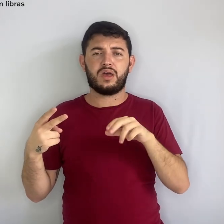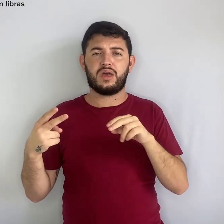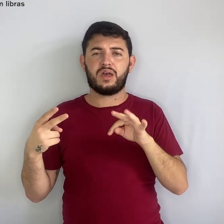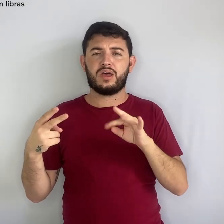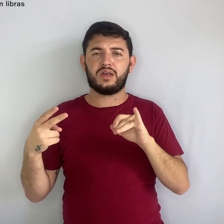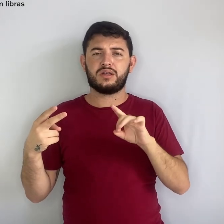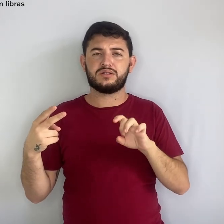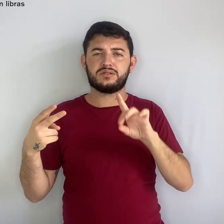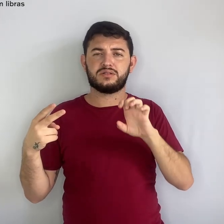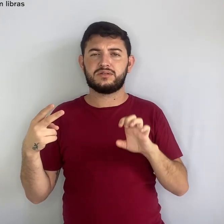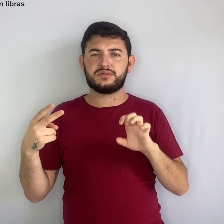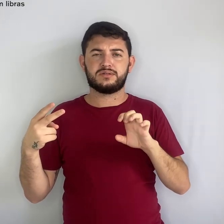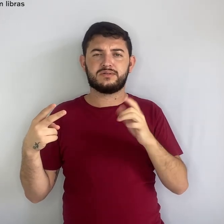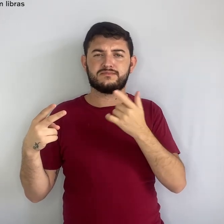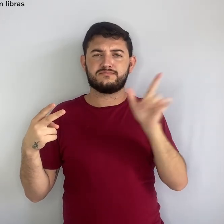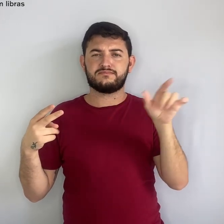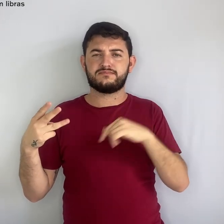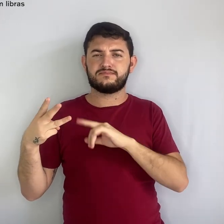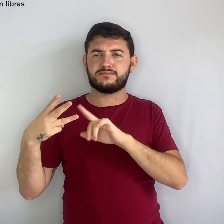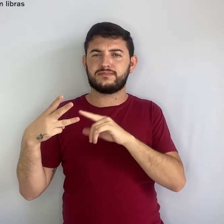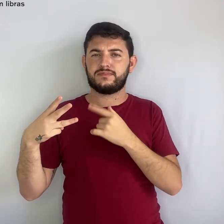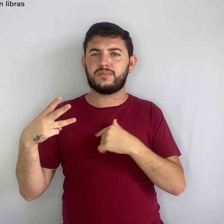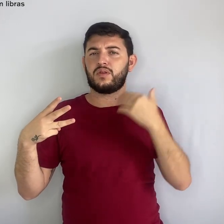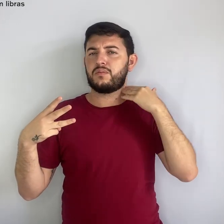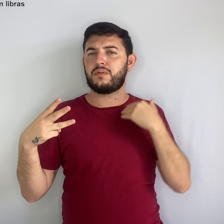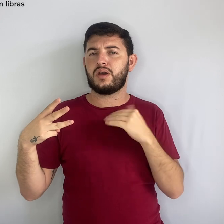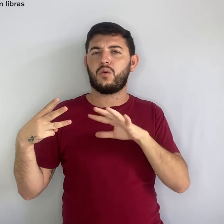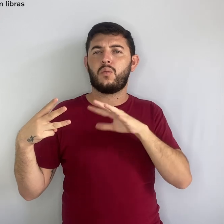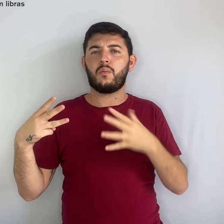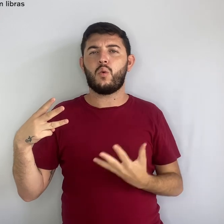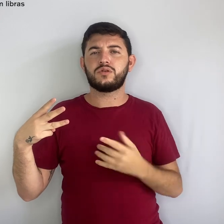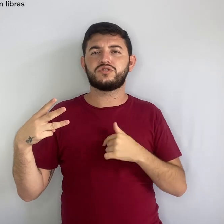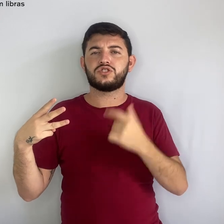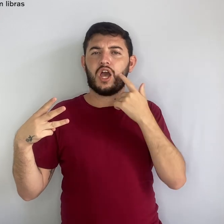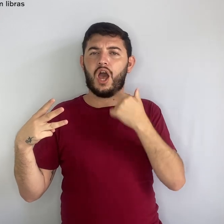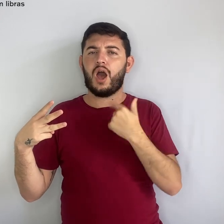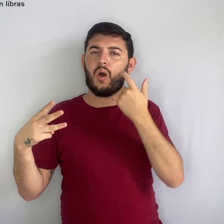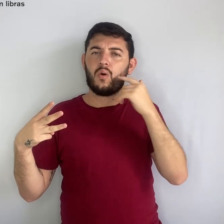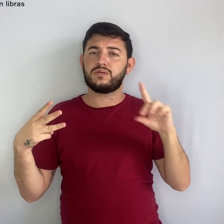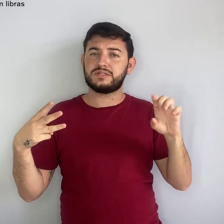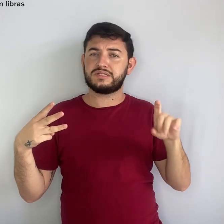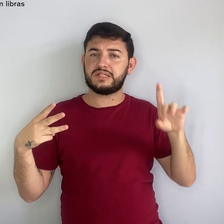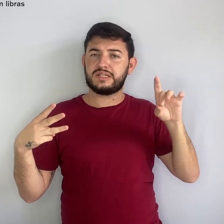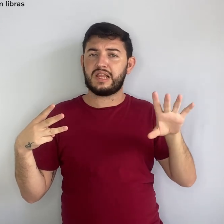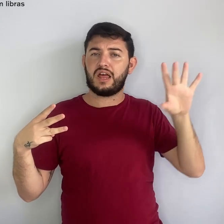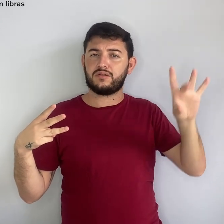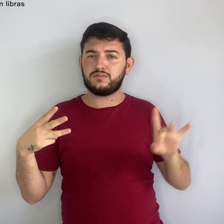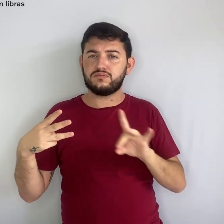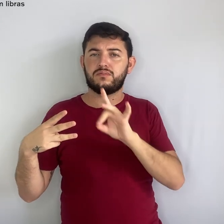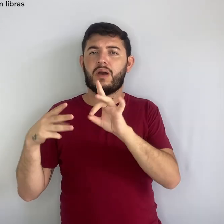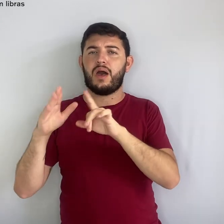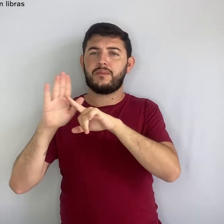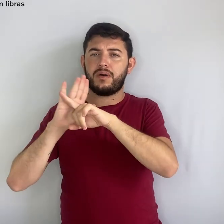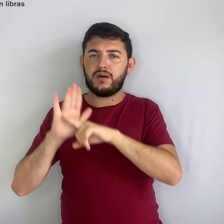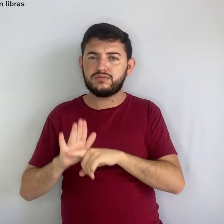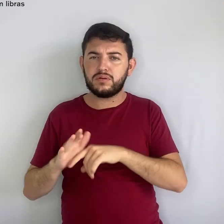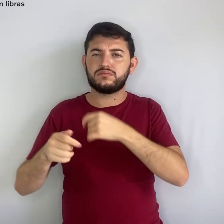pelo Banco Mundial e outras entidades internacionais. O planeta começa o ano de